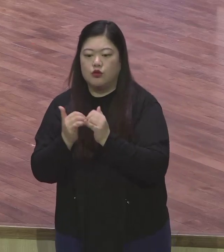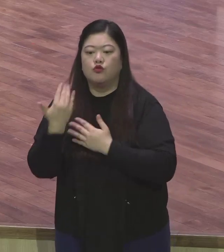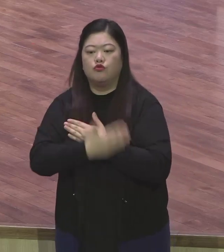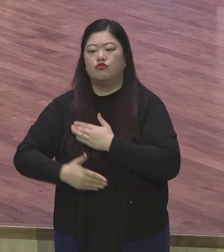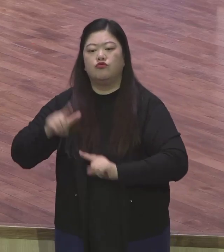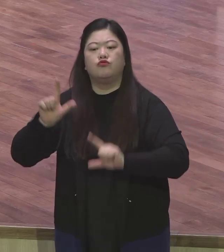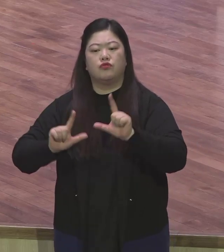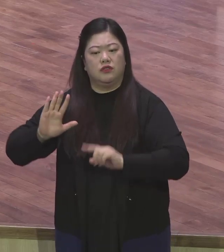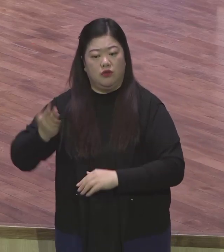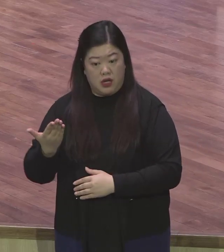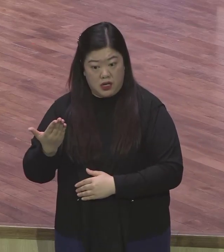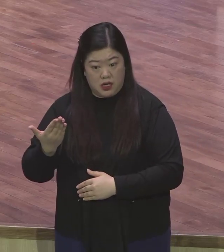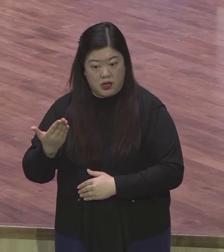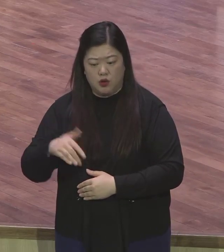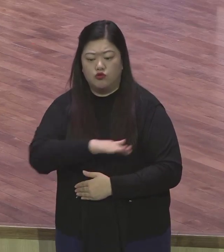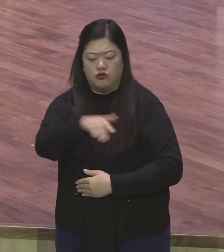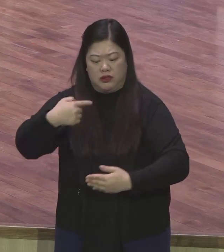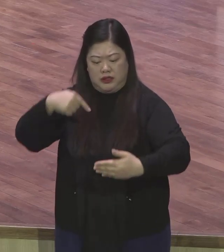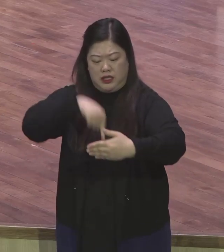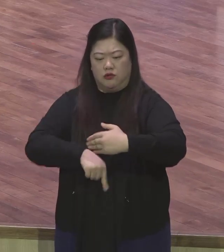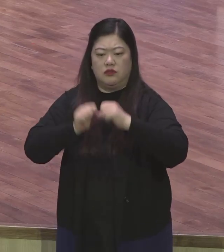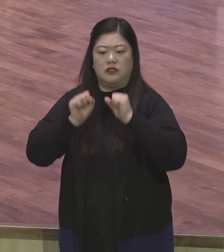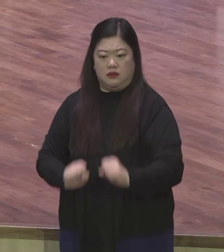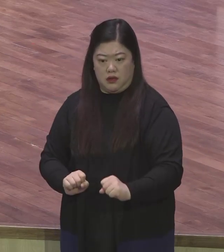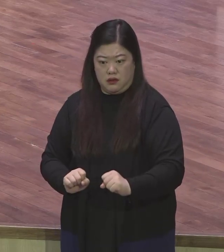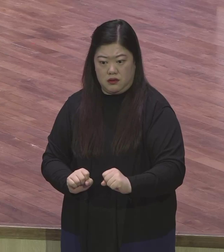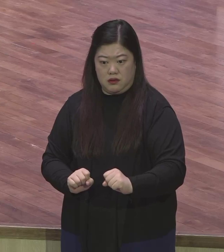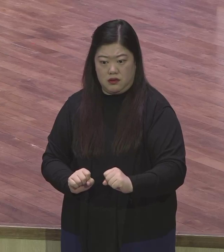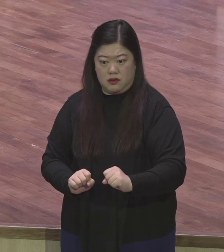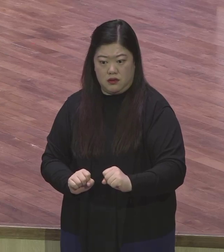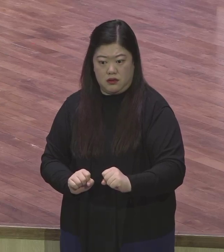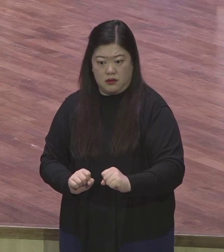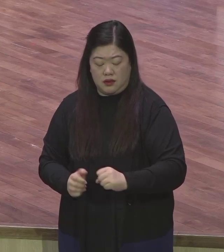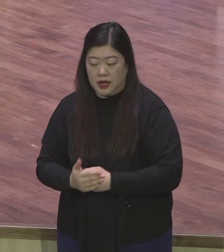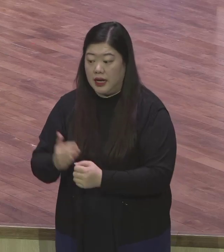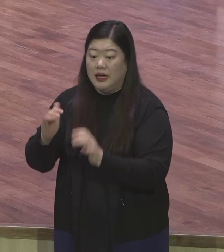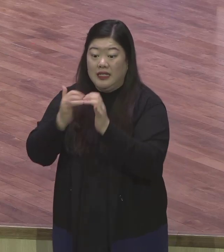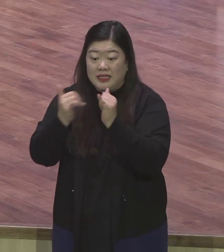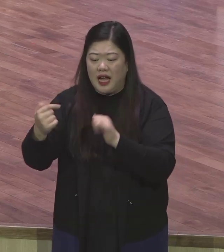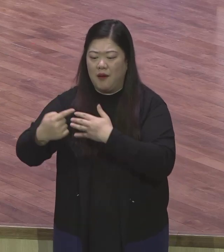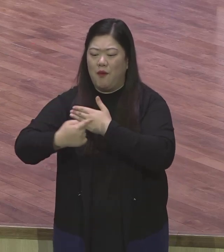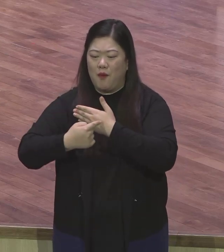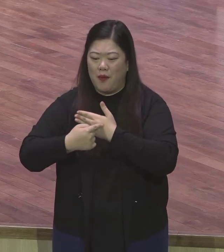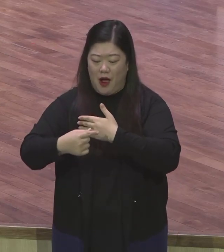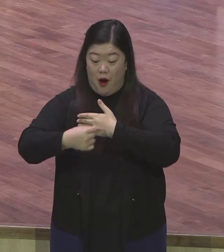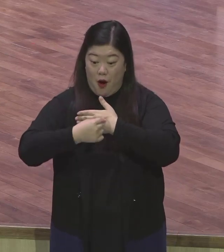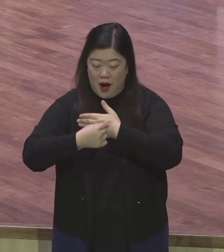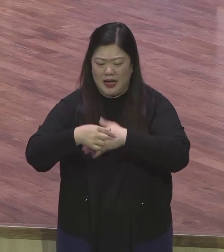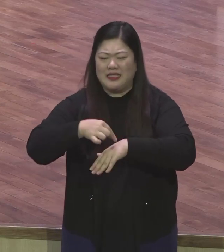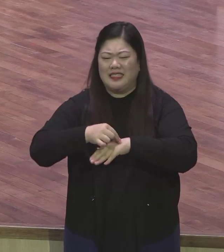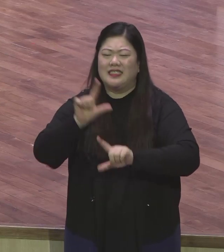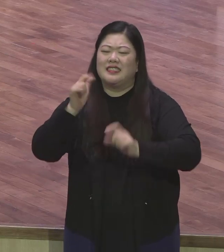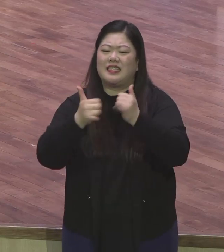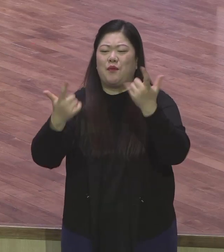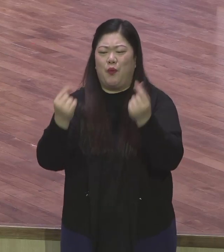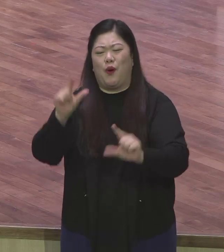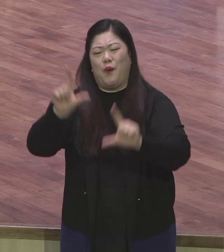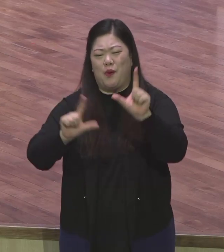모여 말씀이 뭐 예수 그리스도 사람의 형상까지 왔는데 그분은 말씀이에요 천지